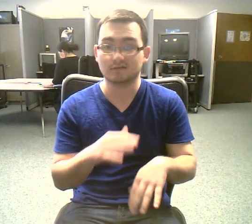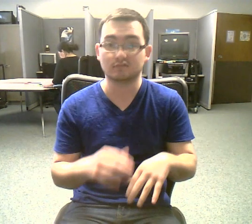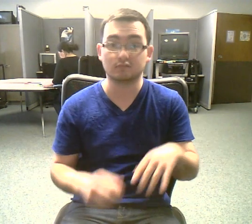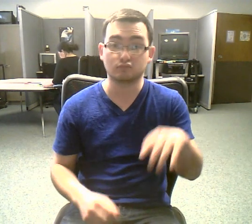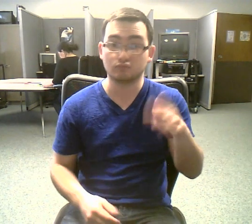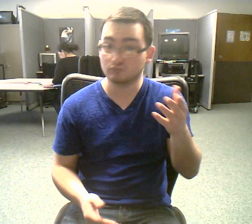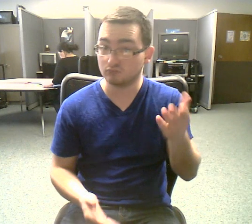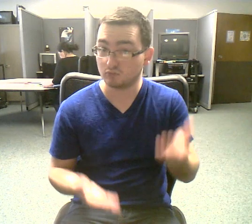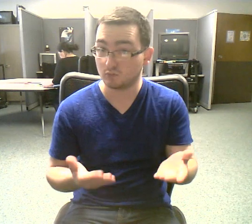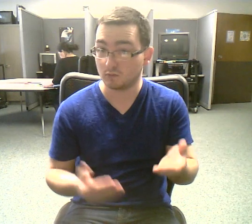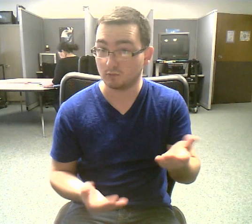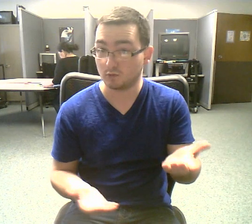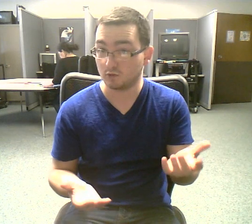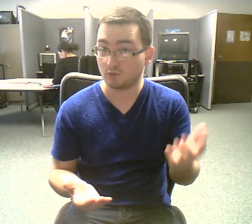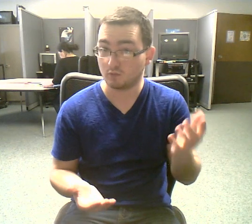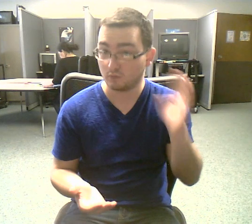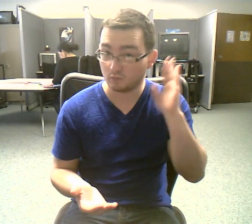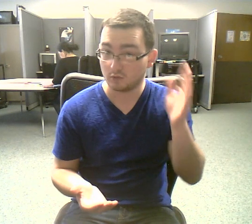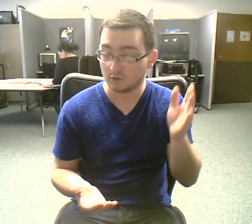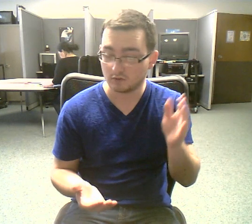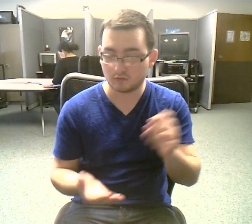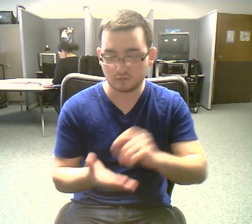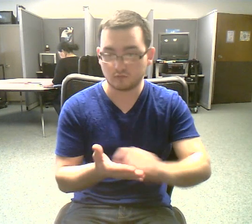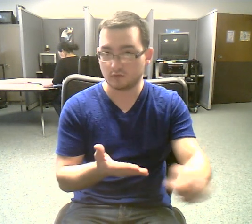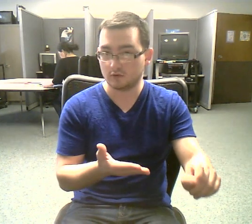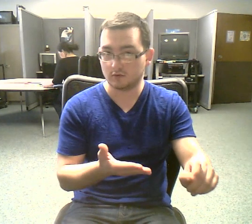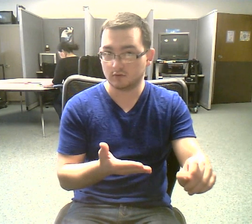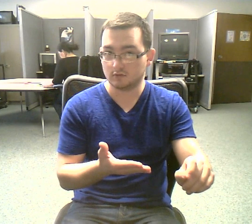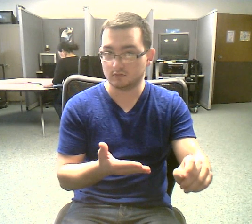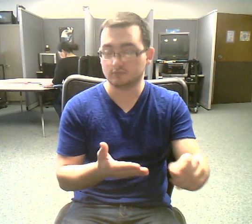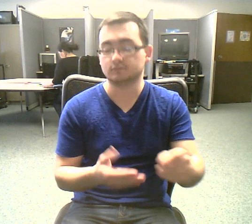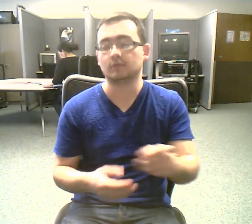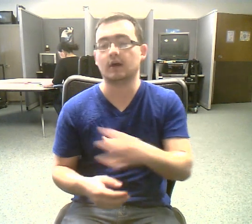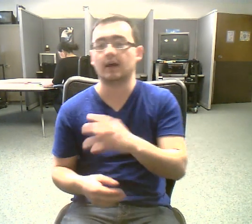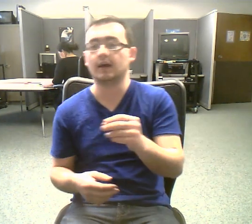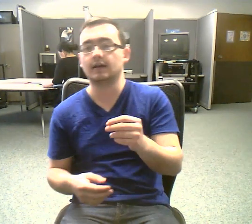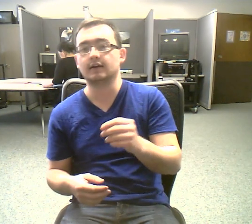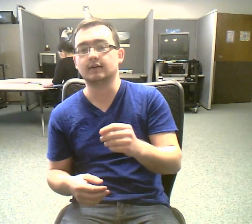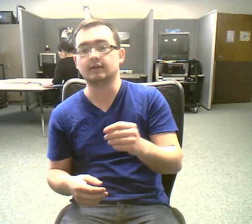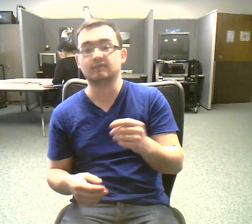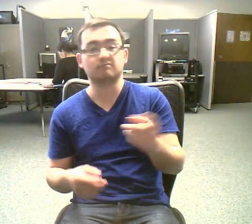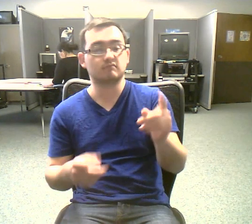summarize it and ask any questions that you may have. And I will see you in class.